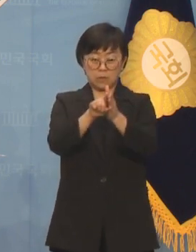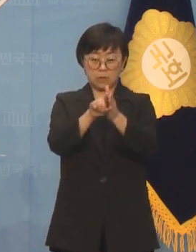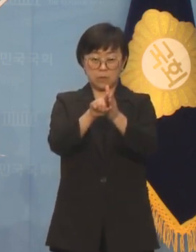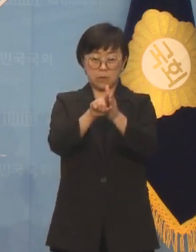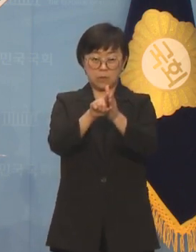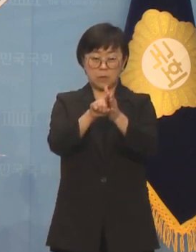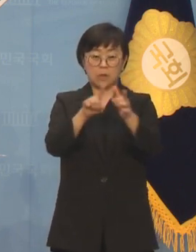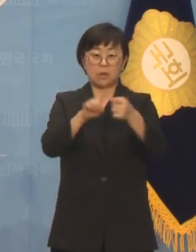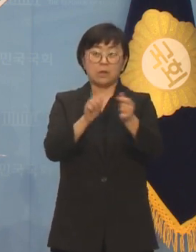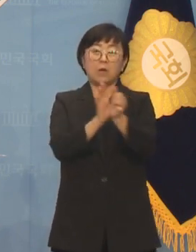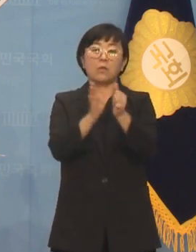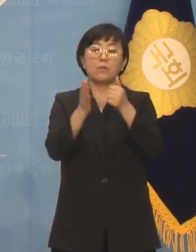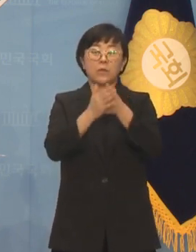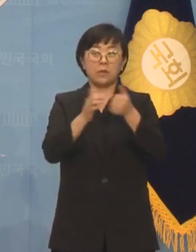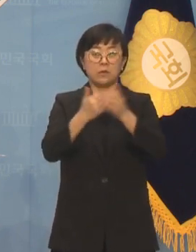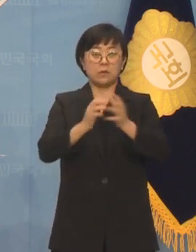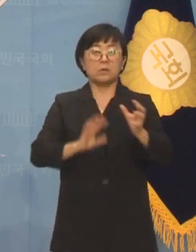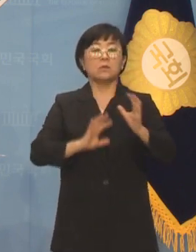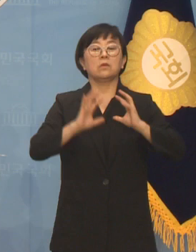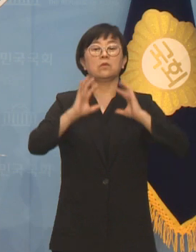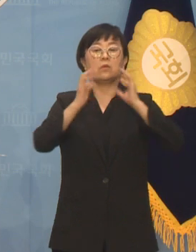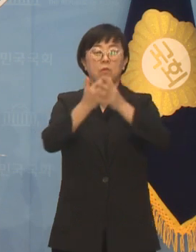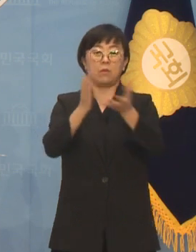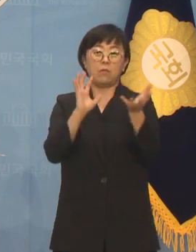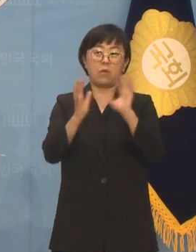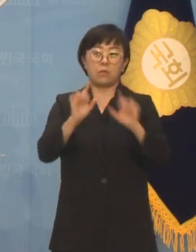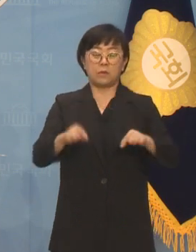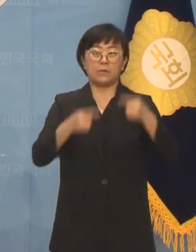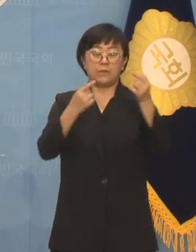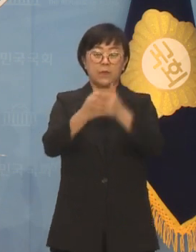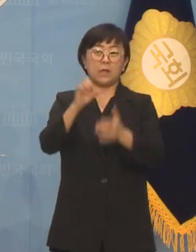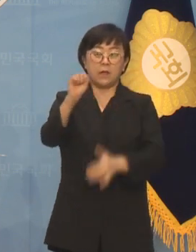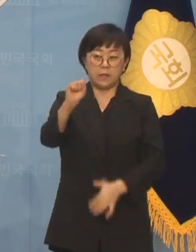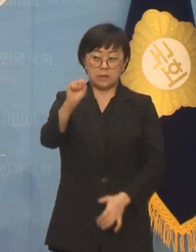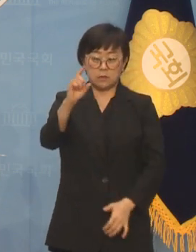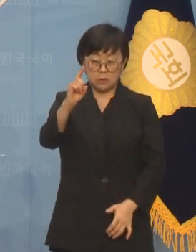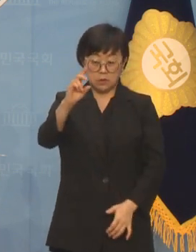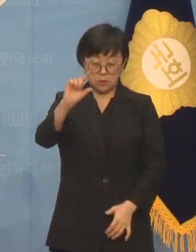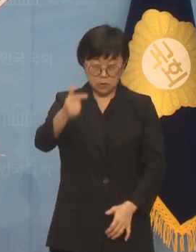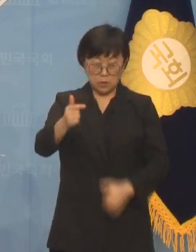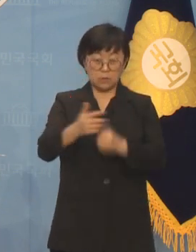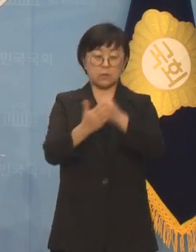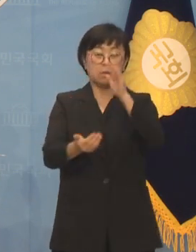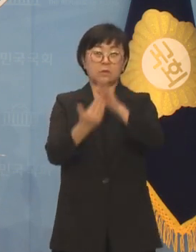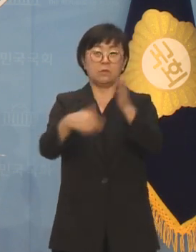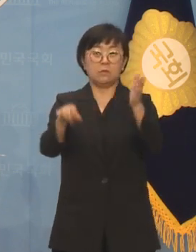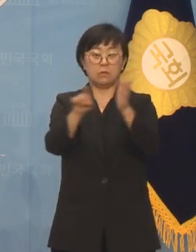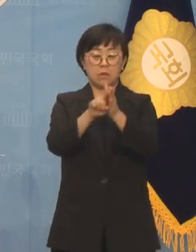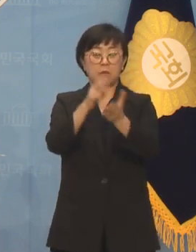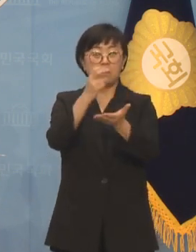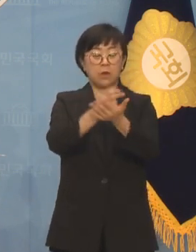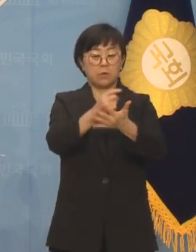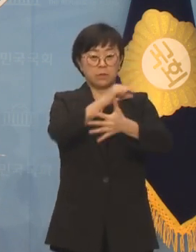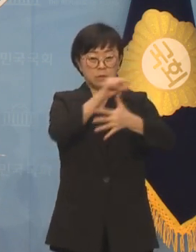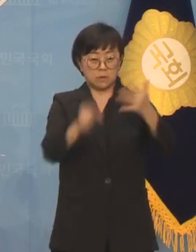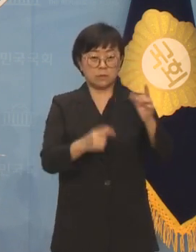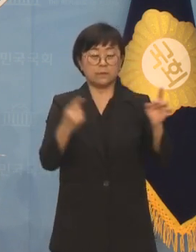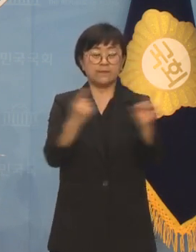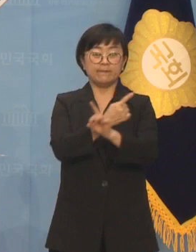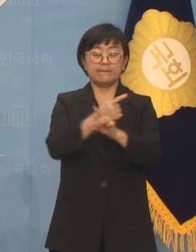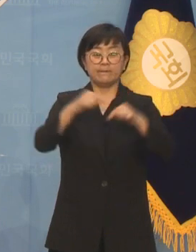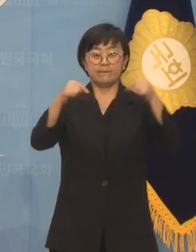협력글로벌포럼에 참석해서 SDG 달성을 위한 법제 개선방안 등을 논의합니다.